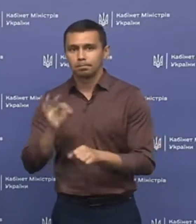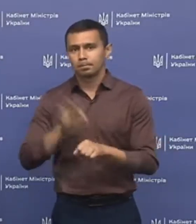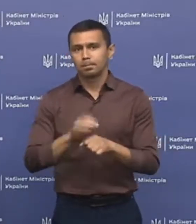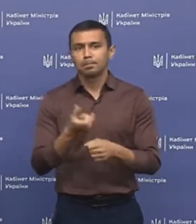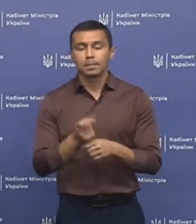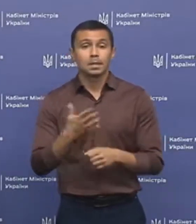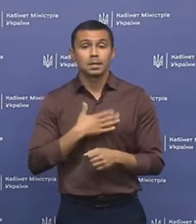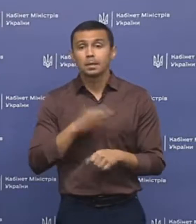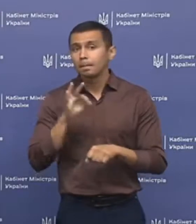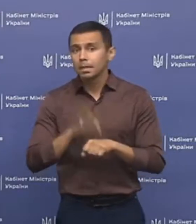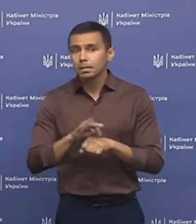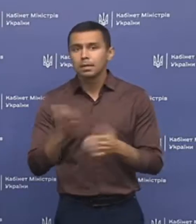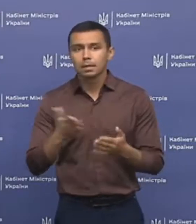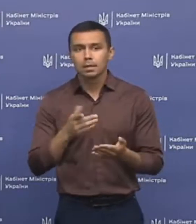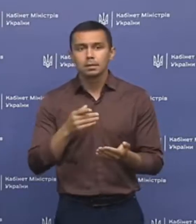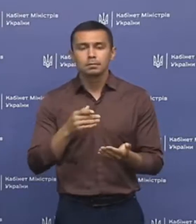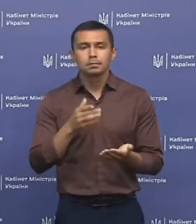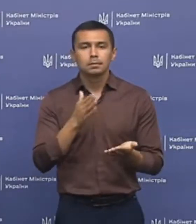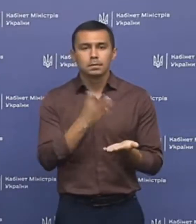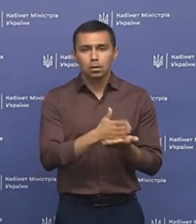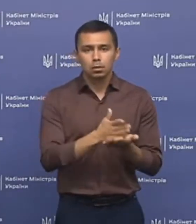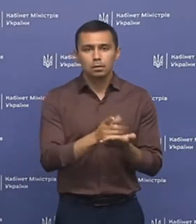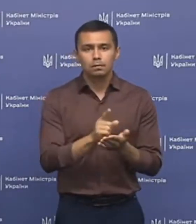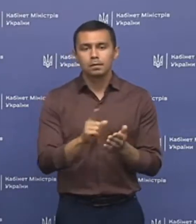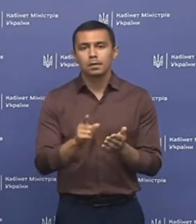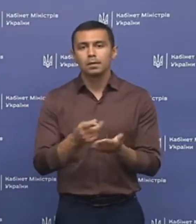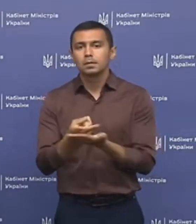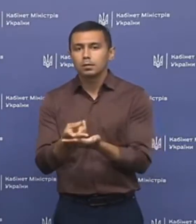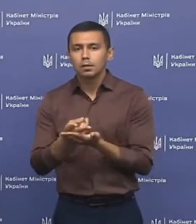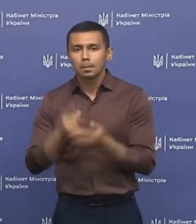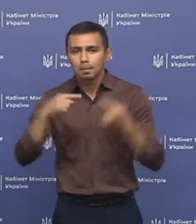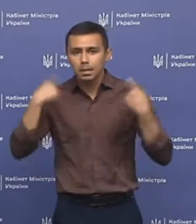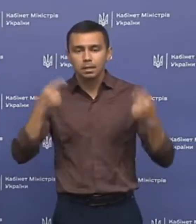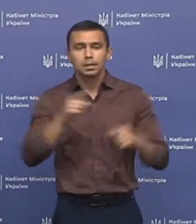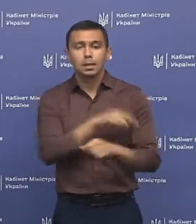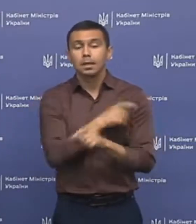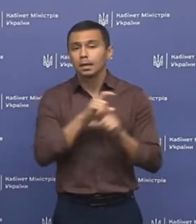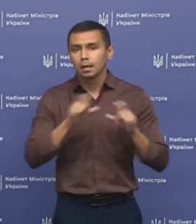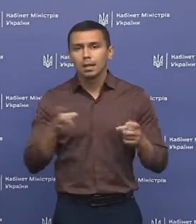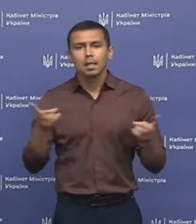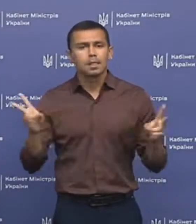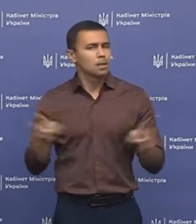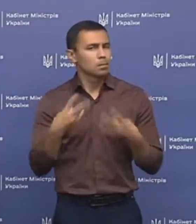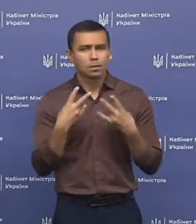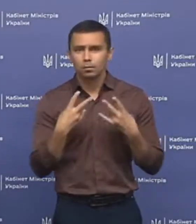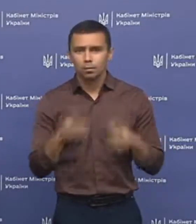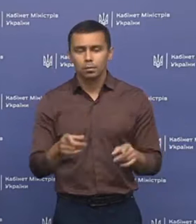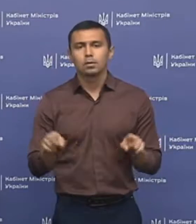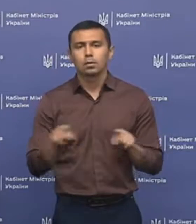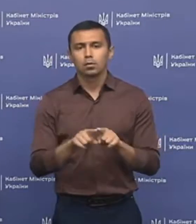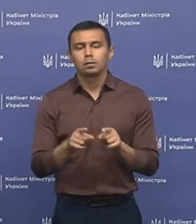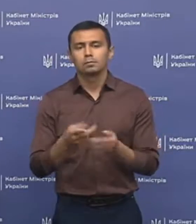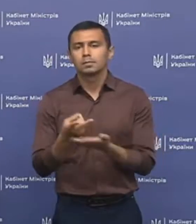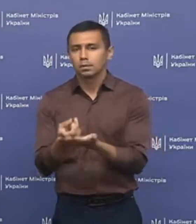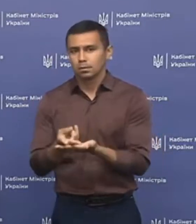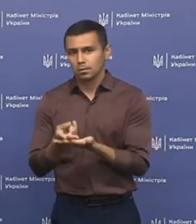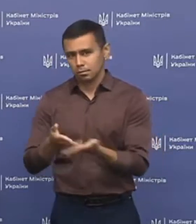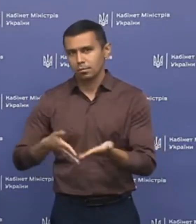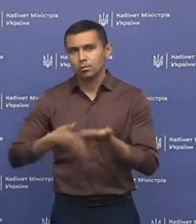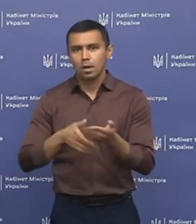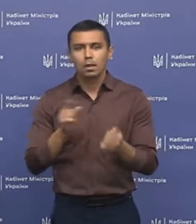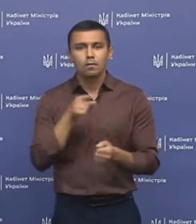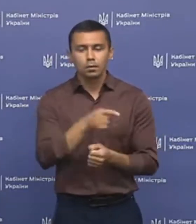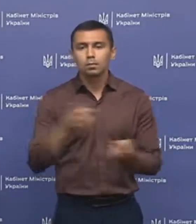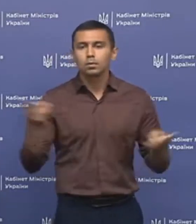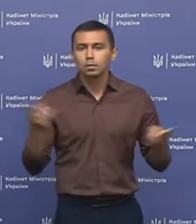Більшість наших пацієнтів, які знаходяться в стаціонарах психіатричних лікарень, не потребують такої стаціонарної допомоги,